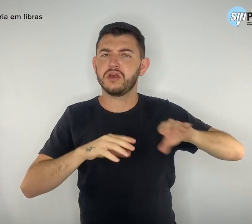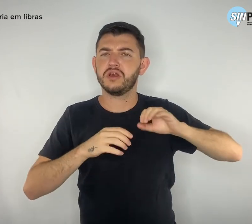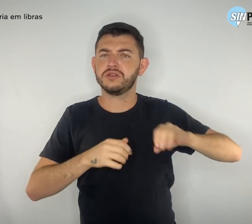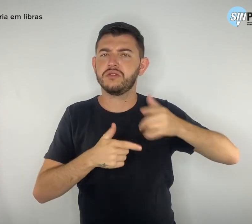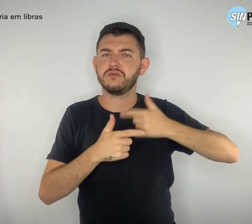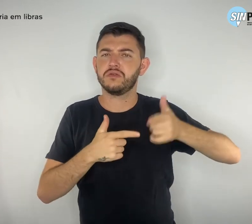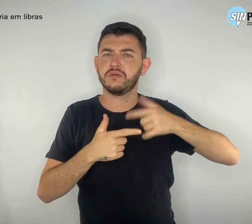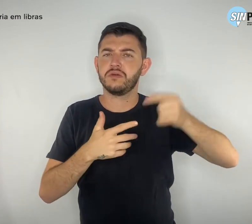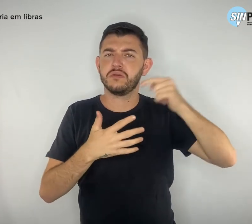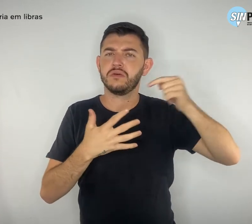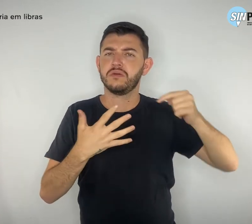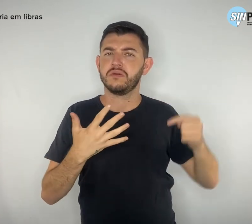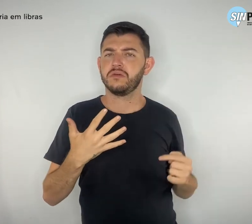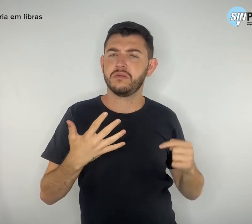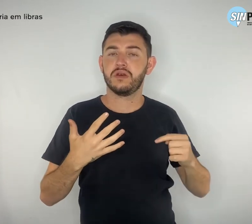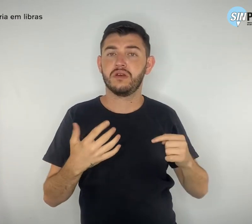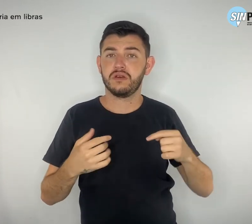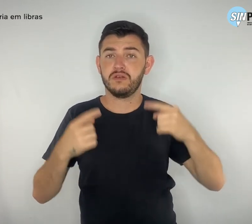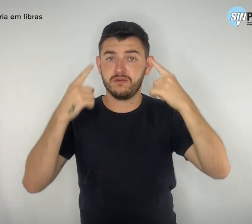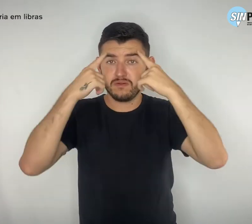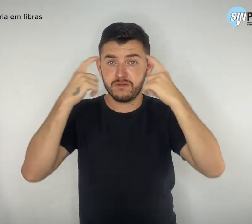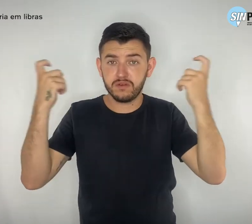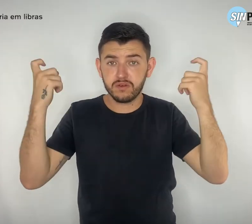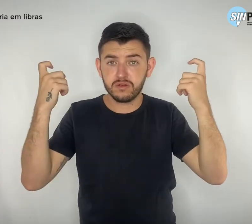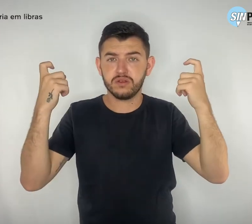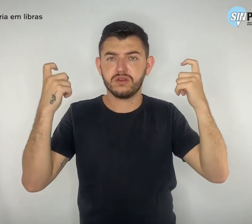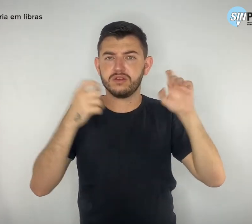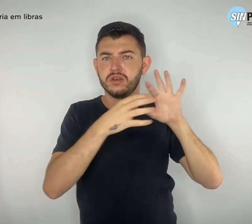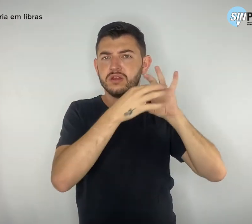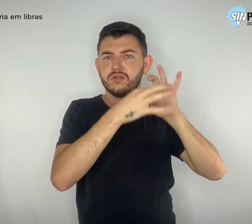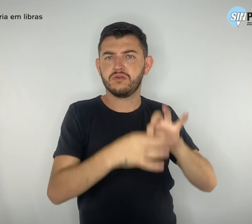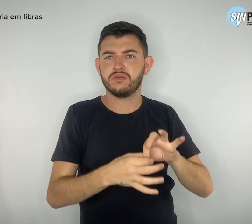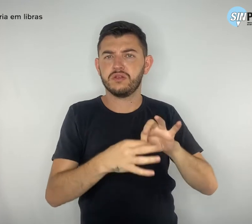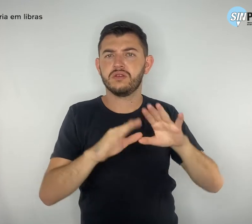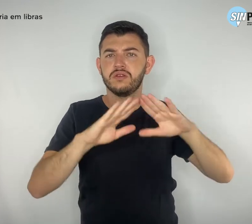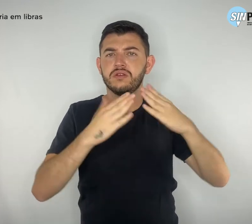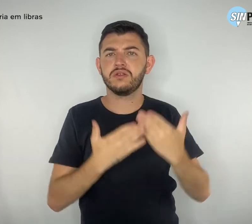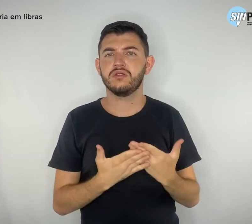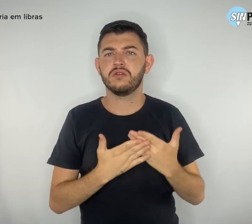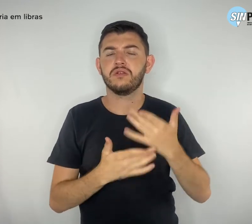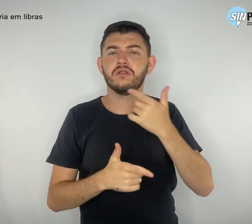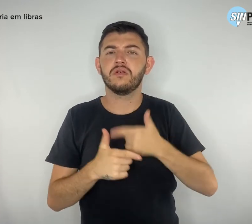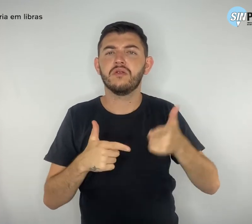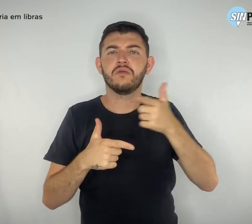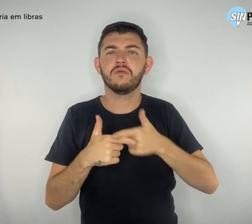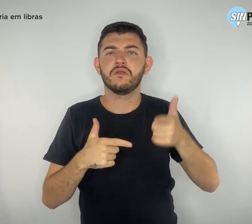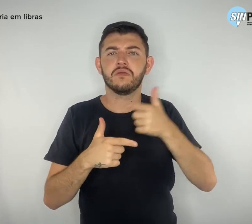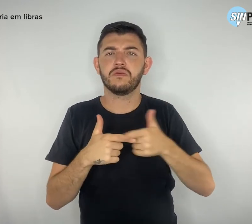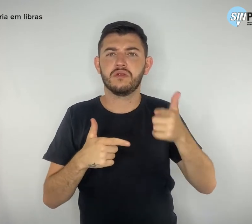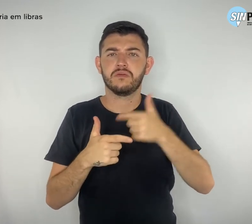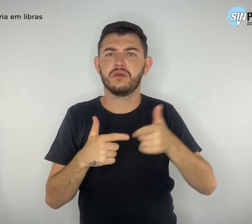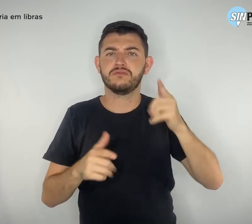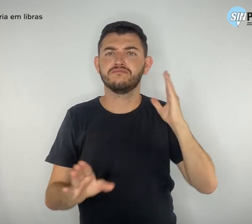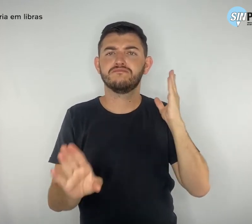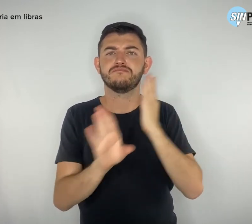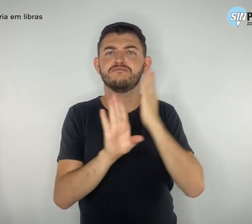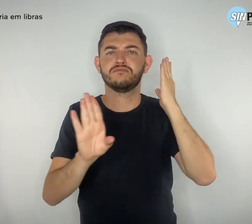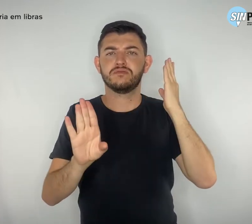de violência no ambiente escolar é apenas mais um dos problemas detectados. Só este ano, a